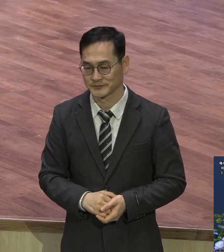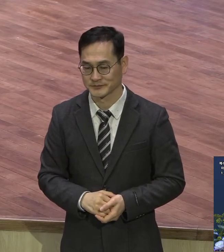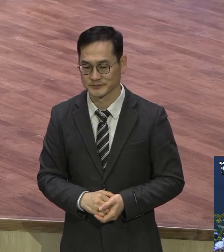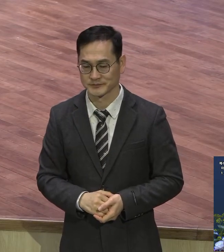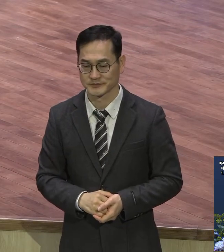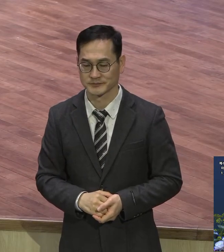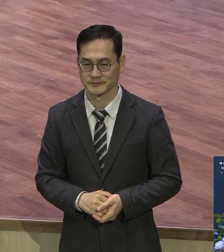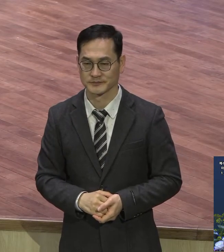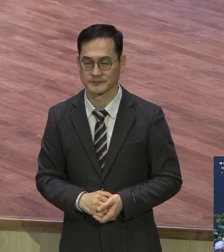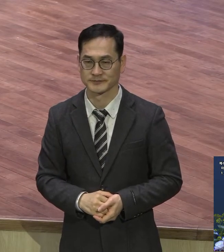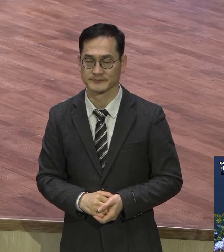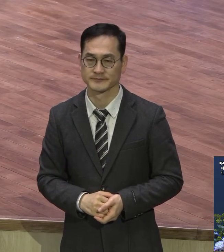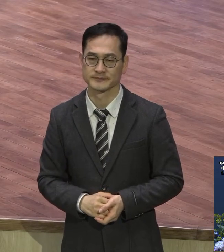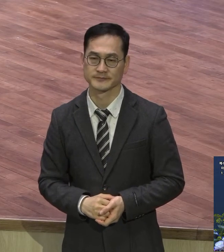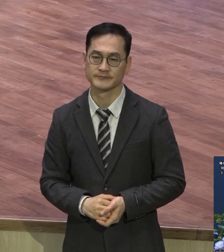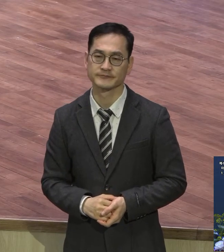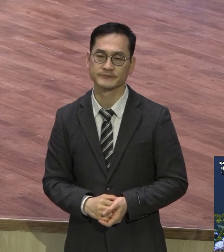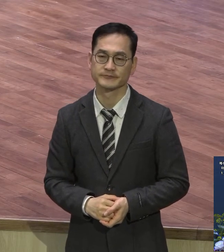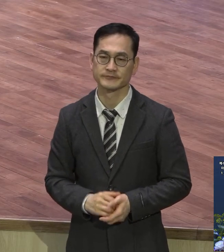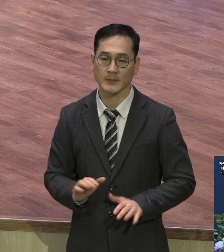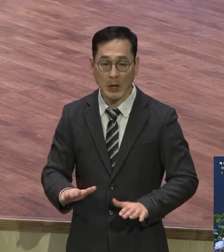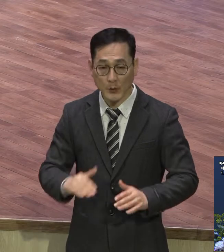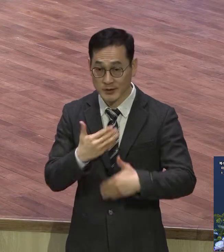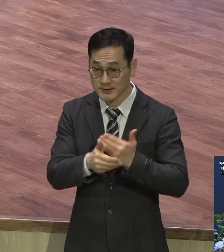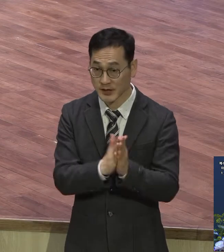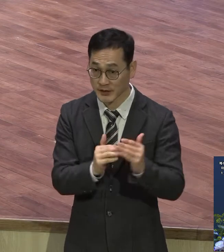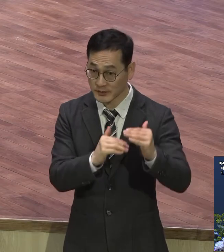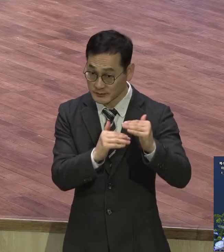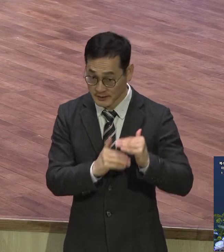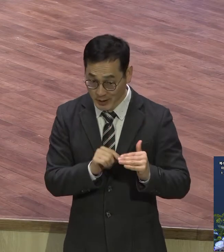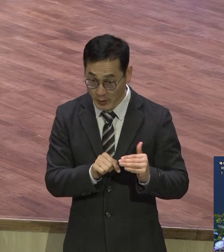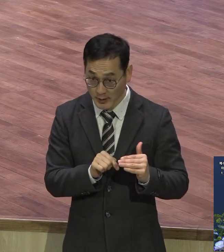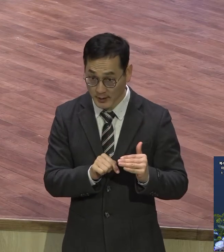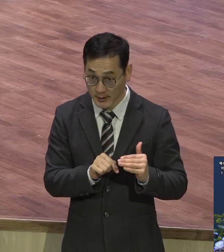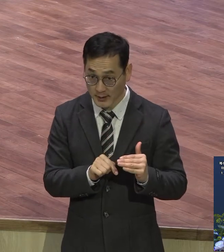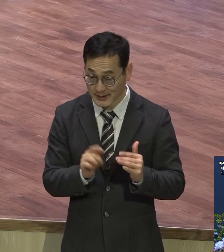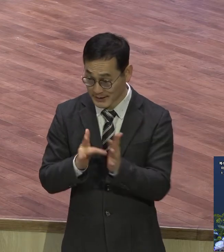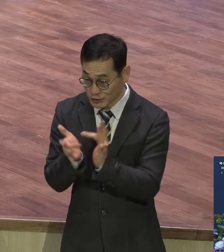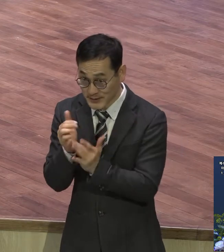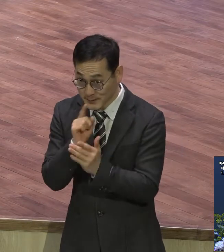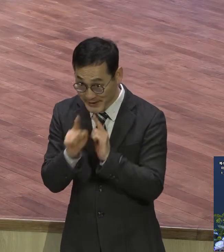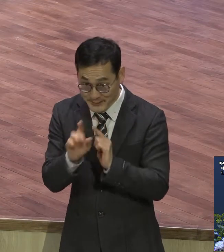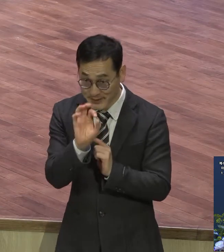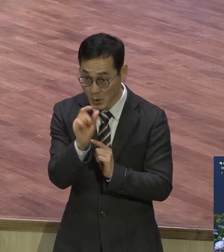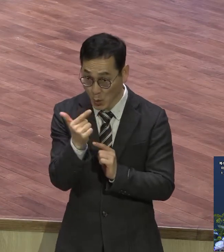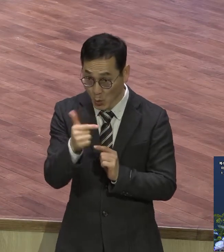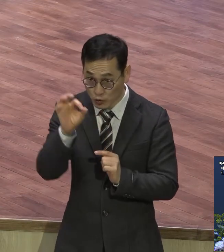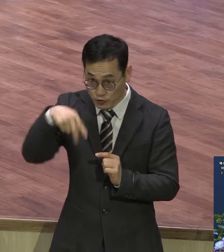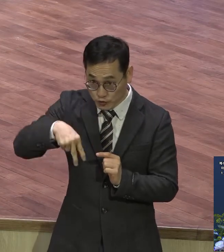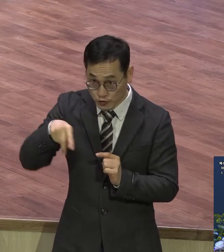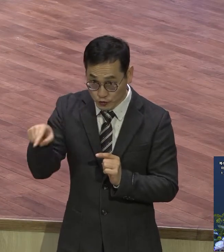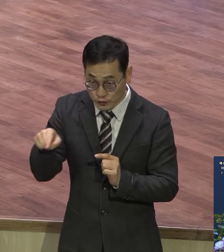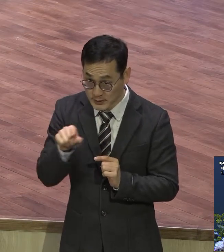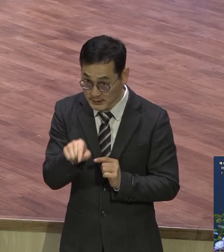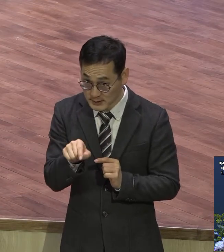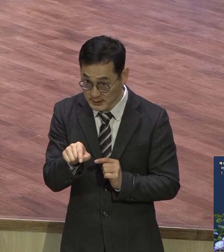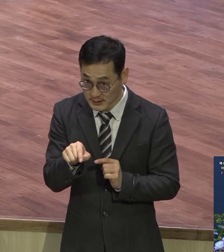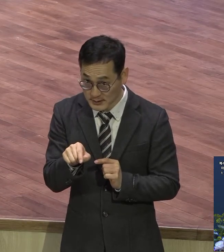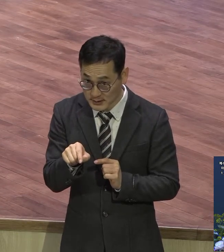그렇게 말했어요. 오늘 본문에서 예수님께서 말씀하신 온유는 이런 개념이 영적으로